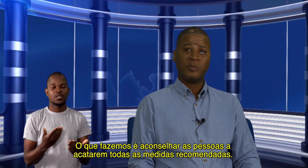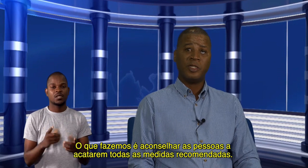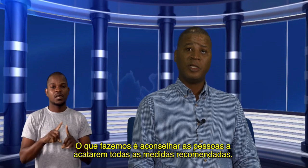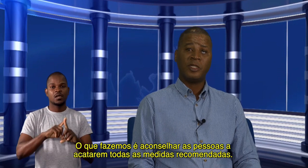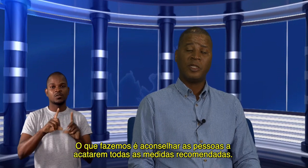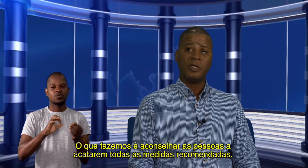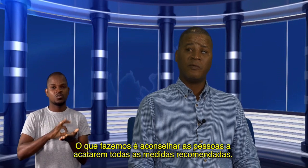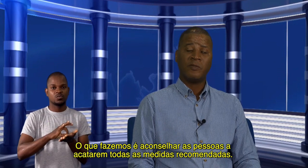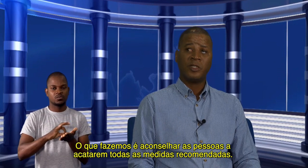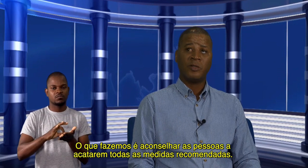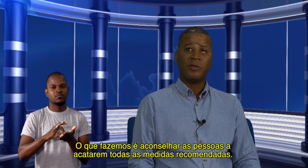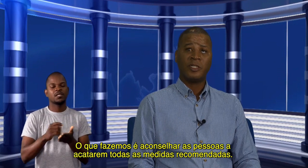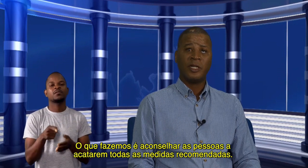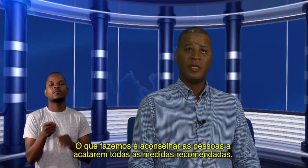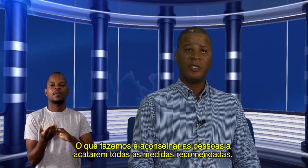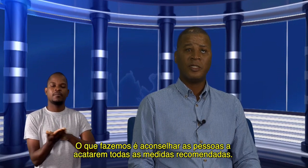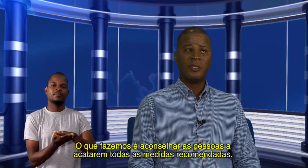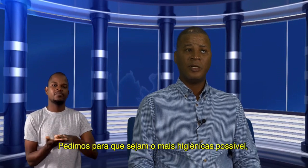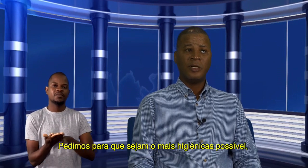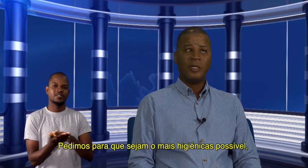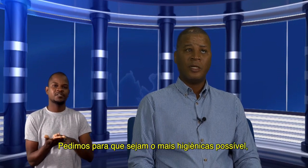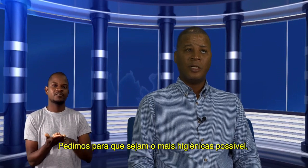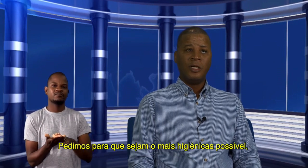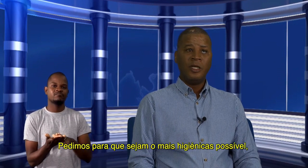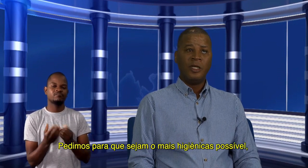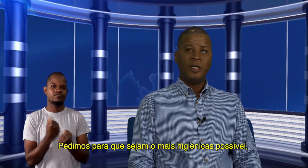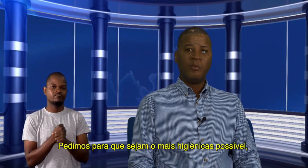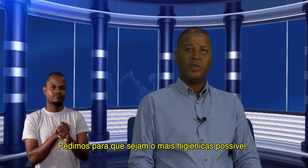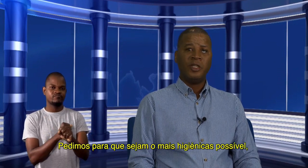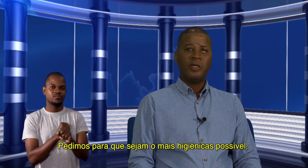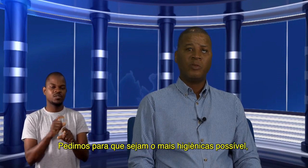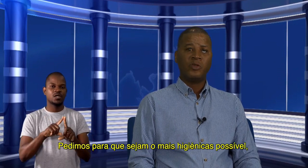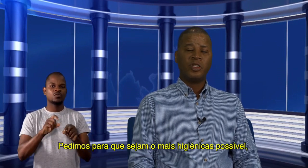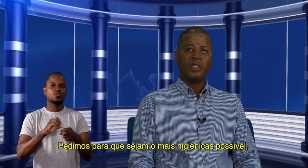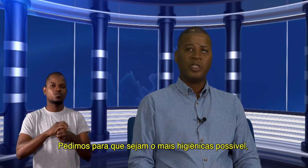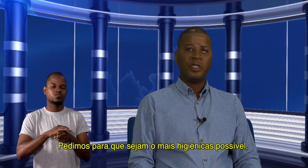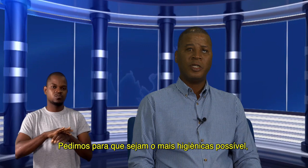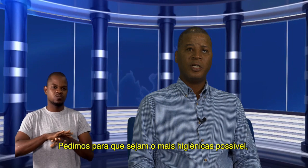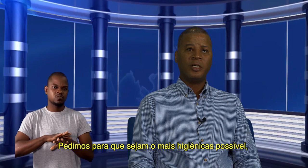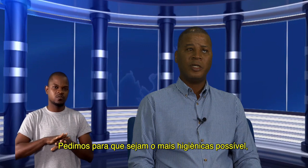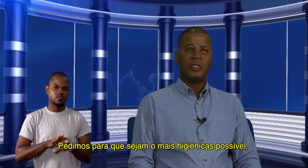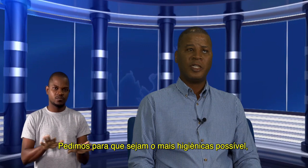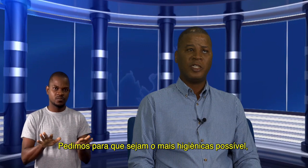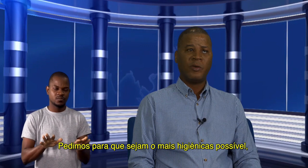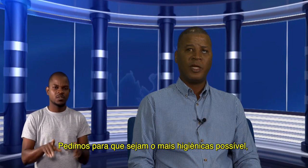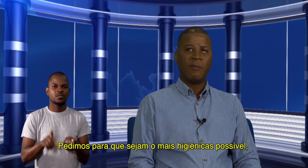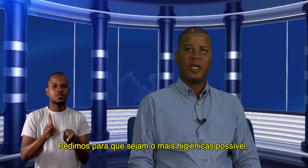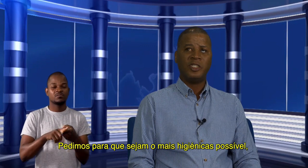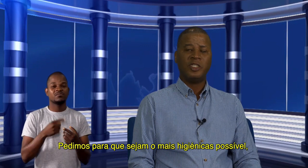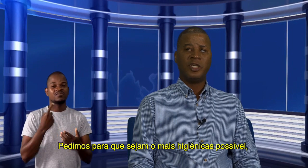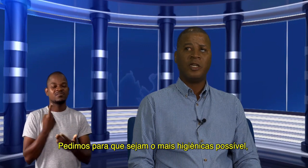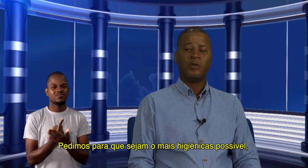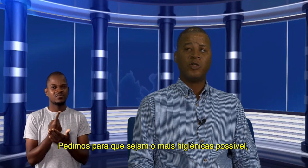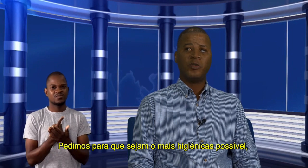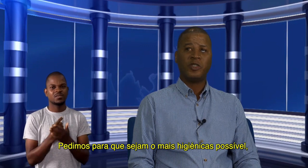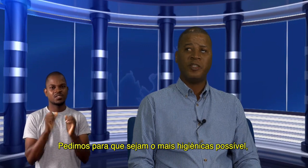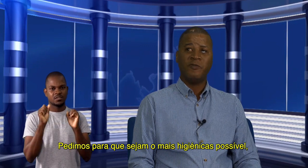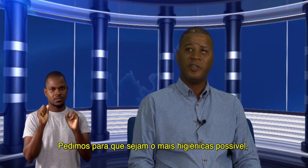medidas que vão sendo lançadas e pedirmos que sejam ainda mais higiênicos possíveis,